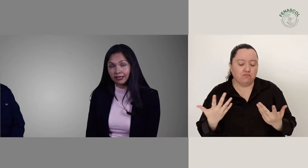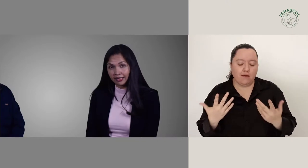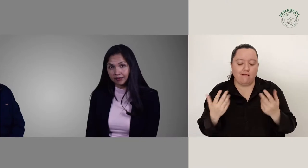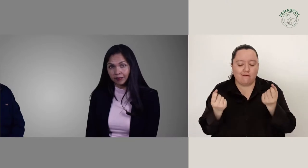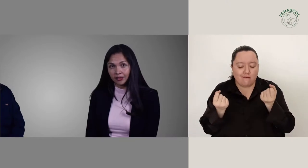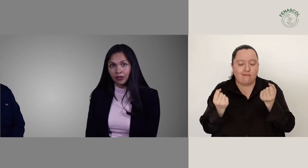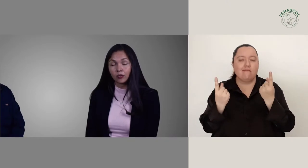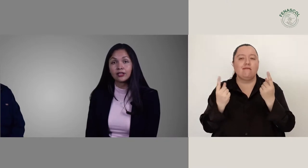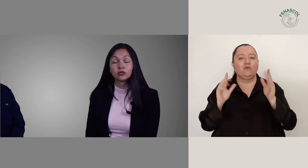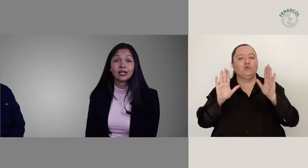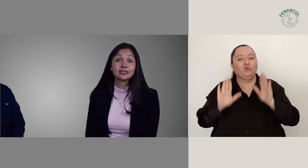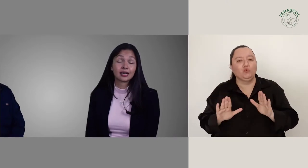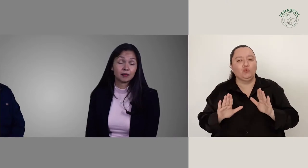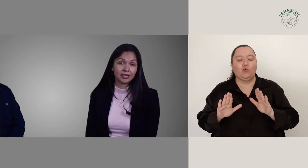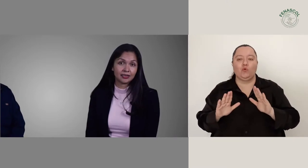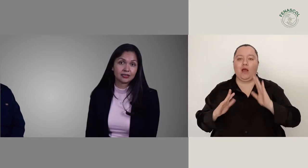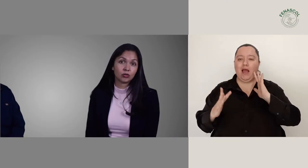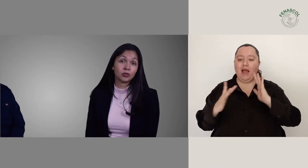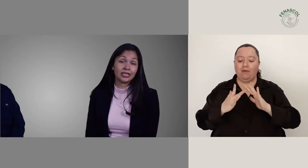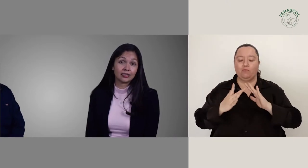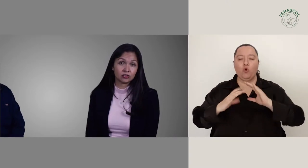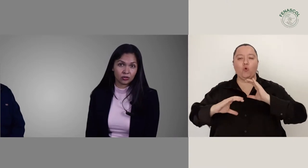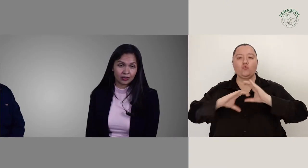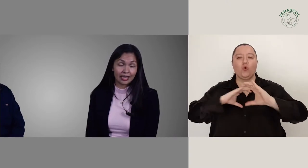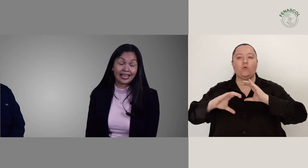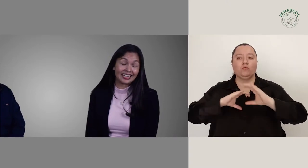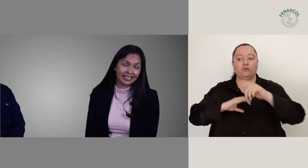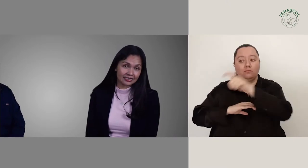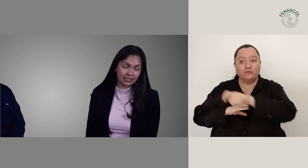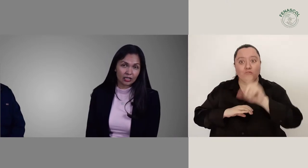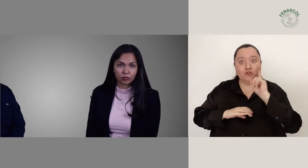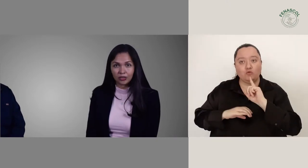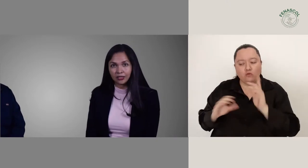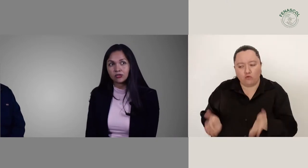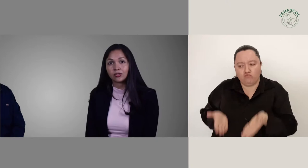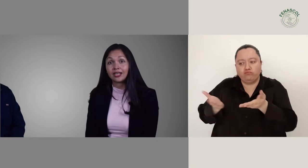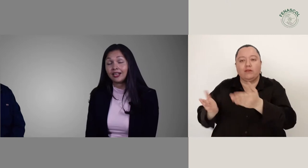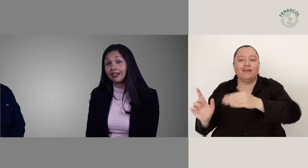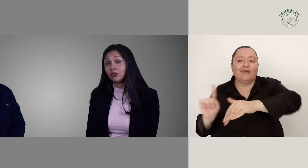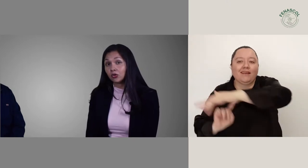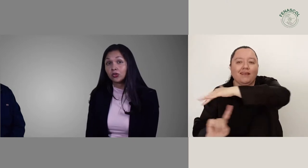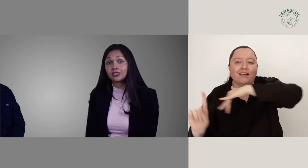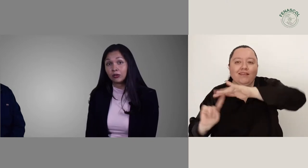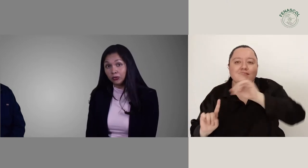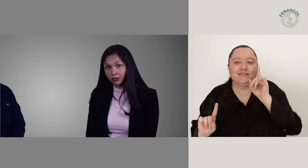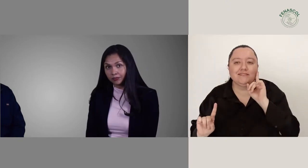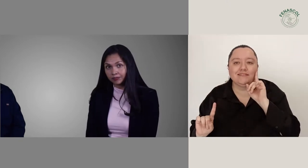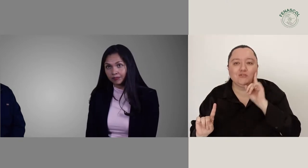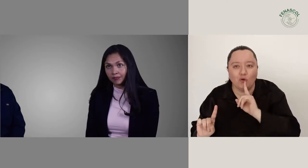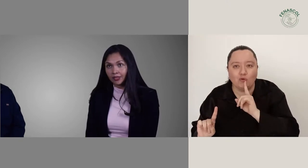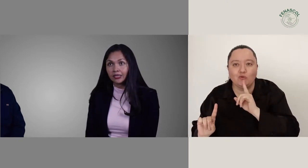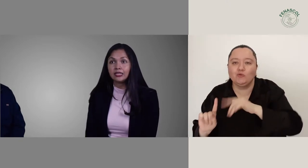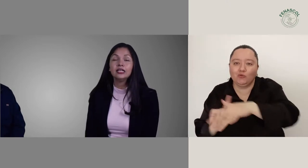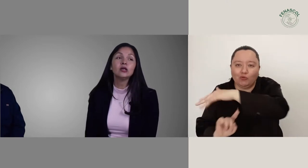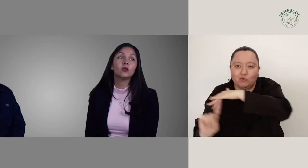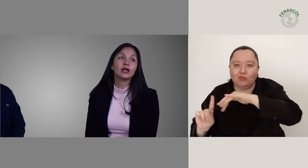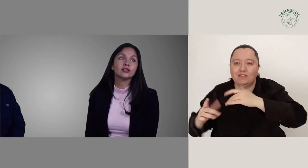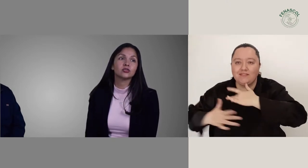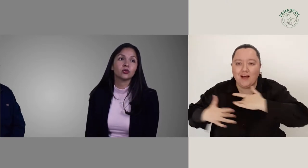cuáles son las herramientas de comunicación al alcance de la comunidad sorda en el entorno de salud y cuáles son